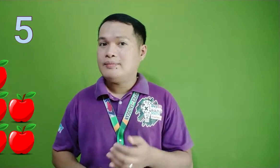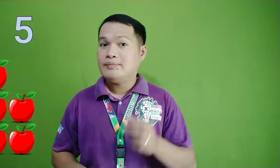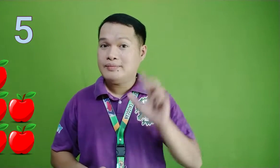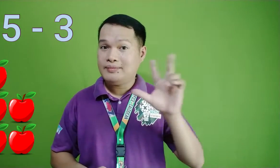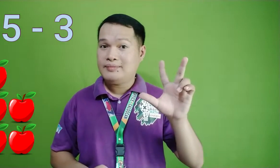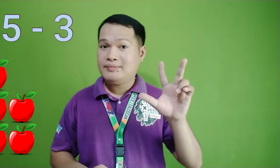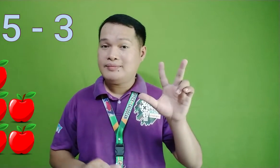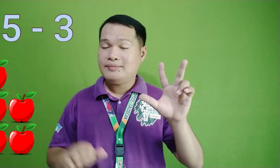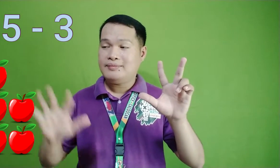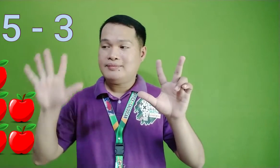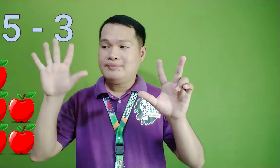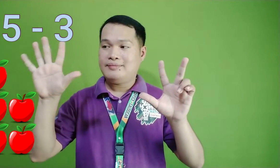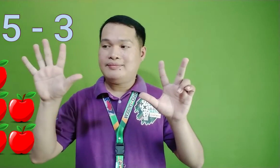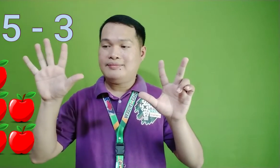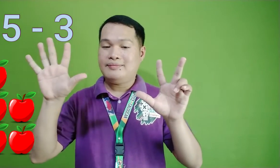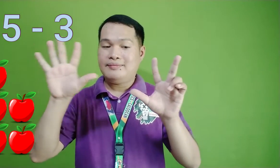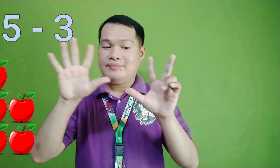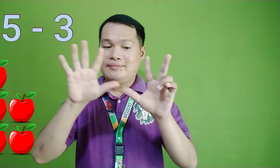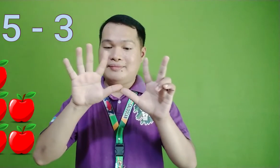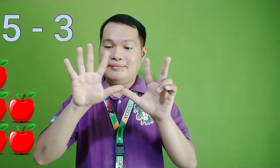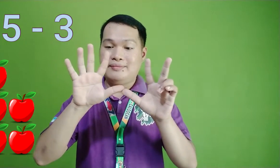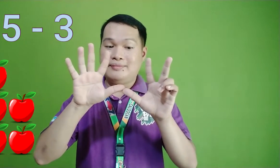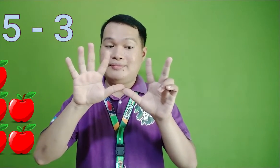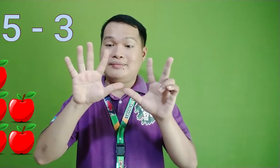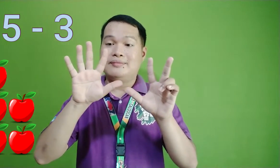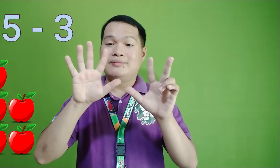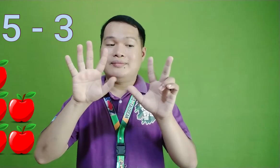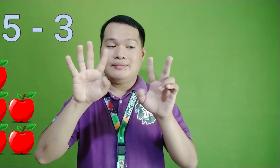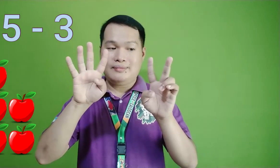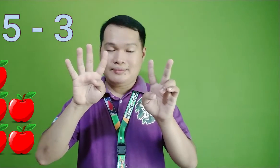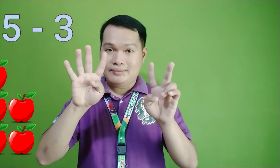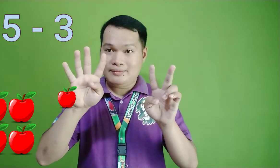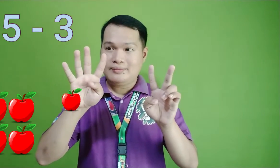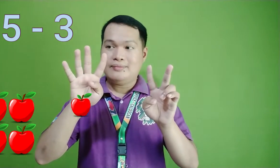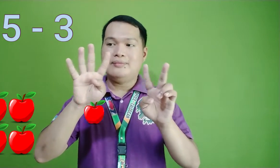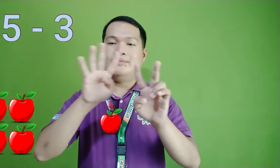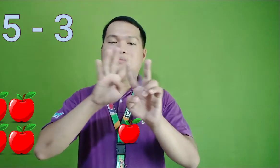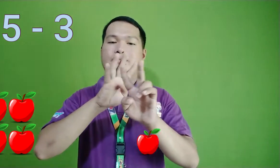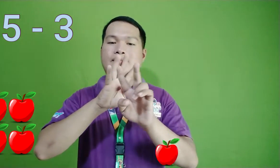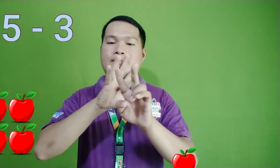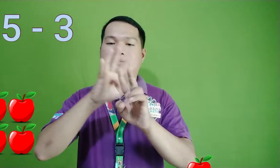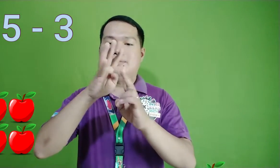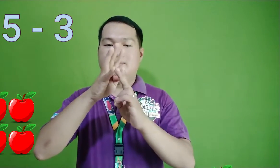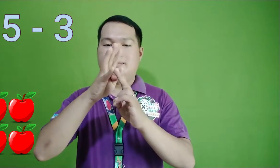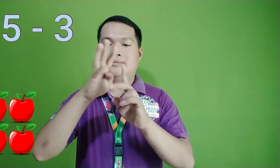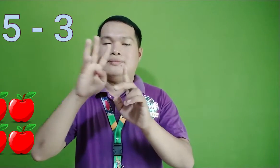minus 3 Mababawasan ng 1 2